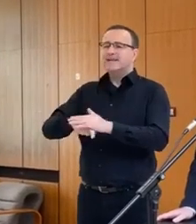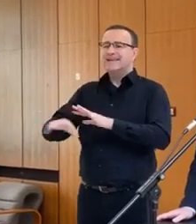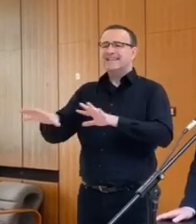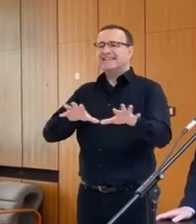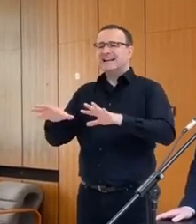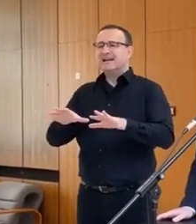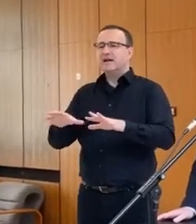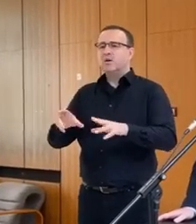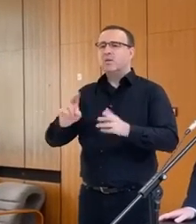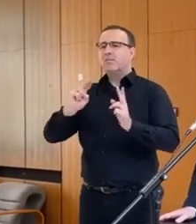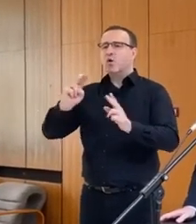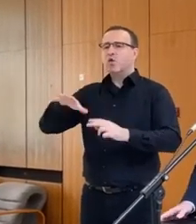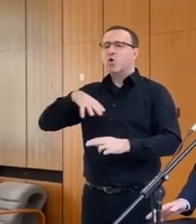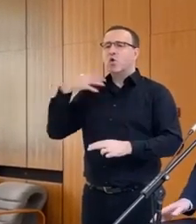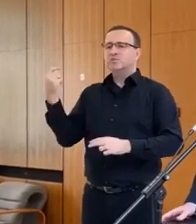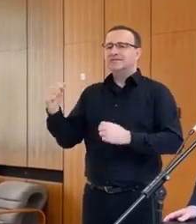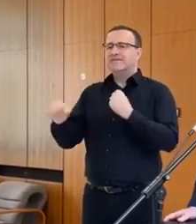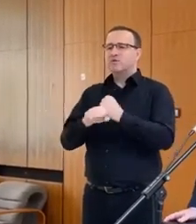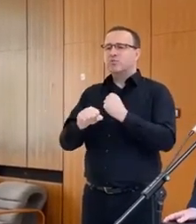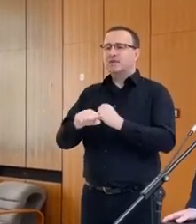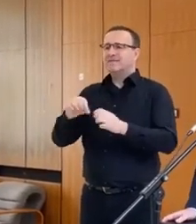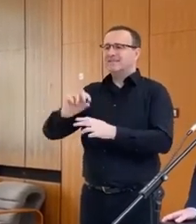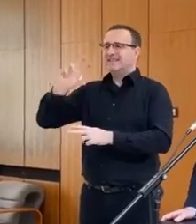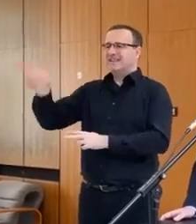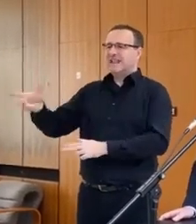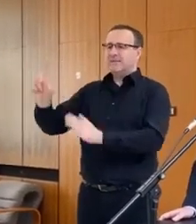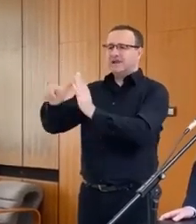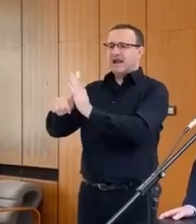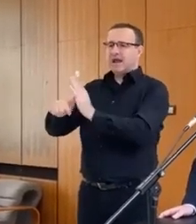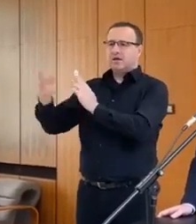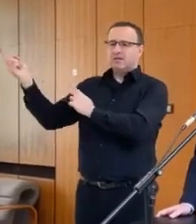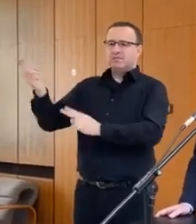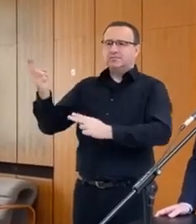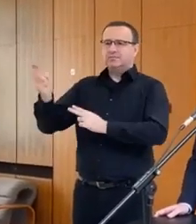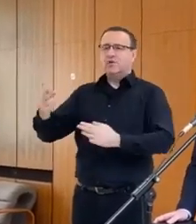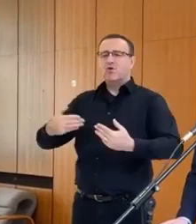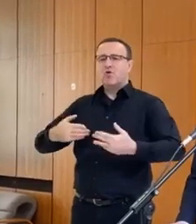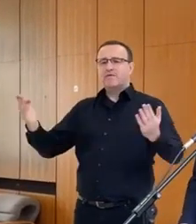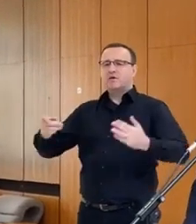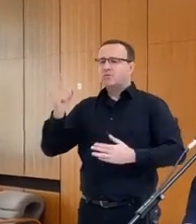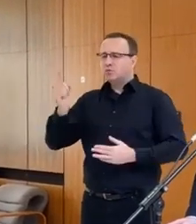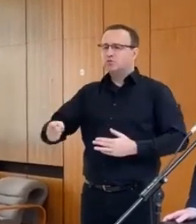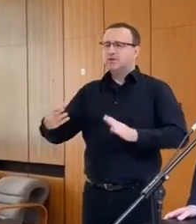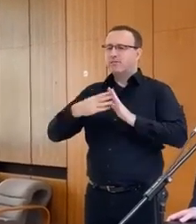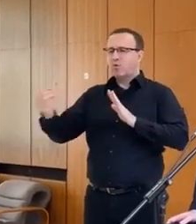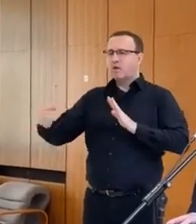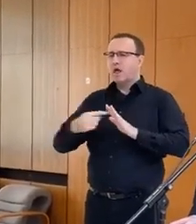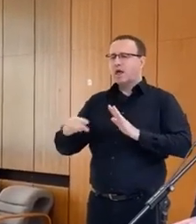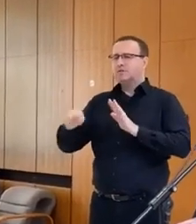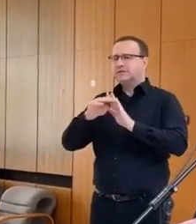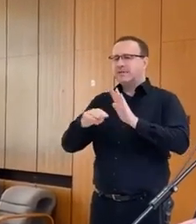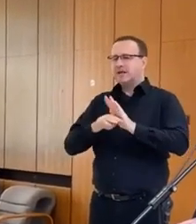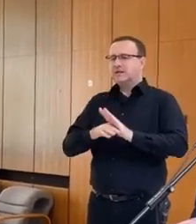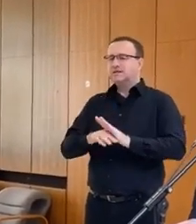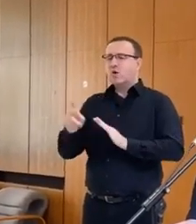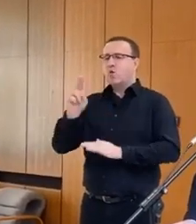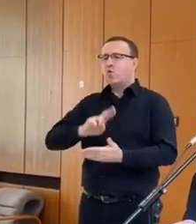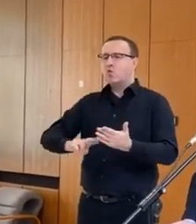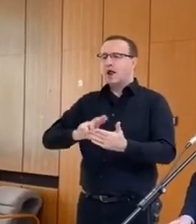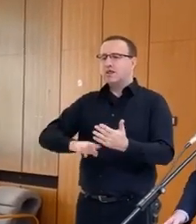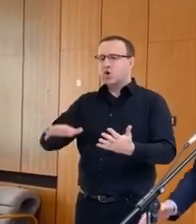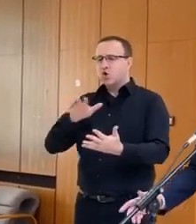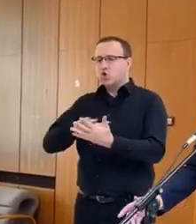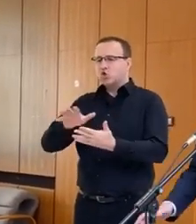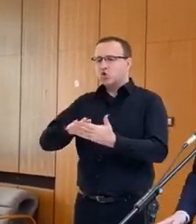trhu s polnostarskými produktami tretím krajinám musí byť urobené v súlade s smernicou o úradných